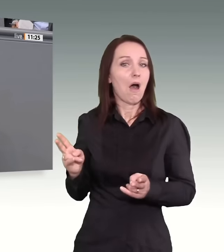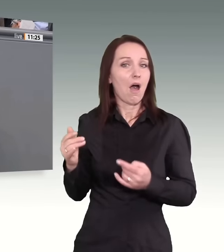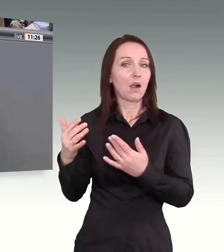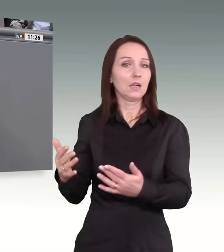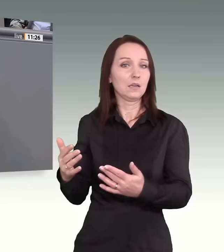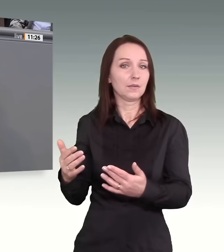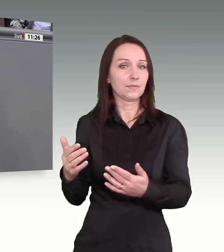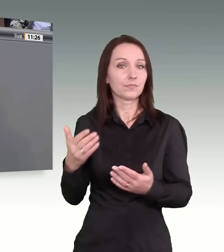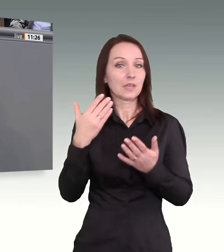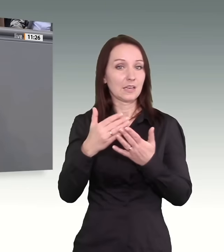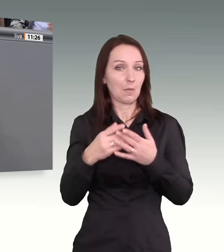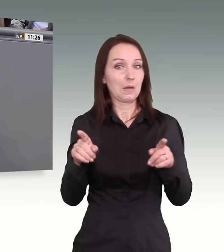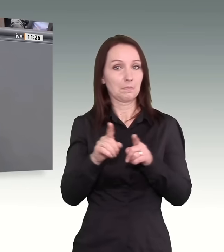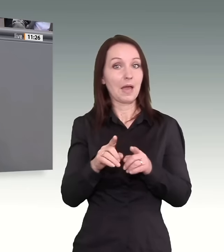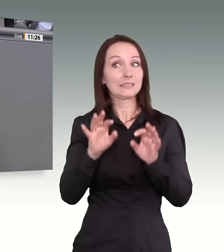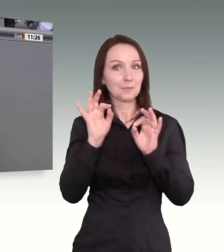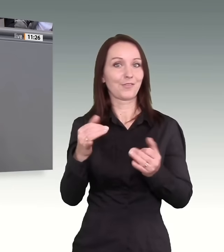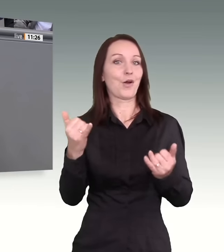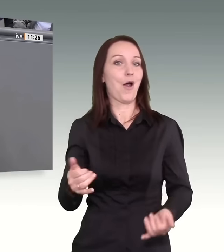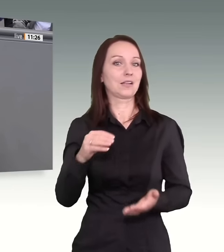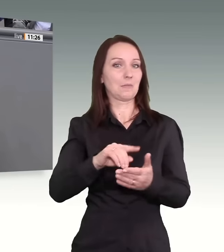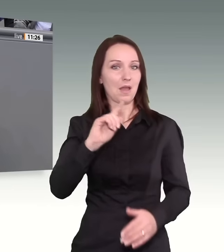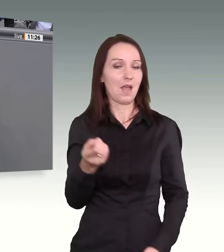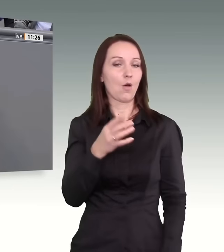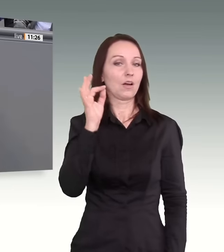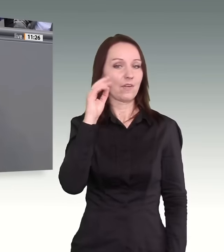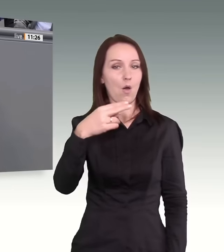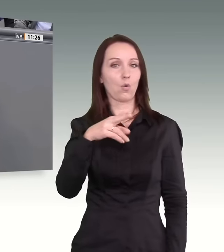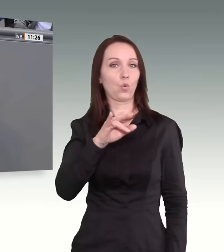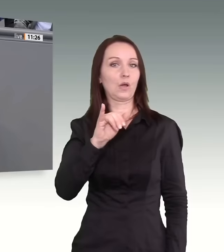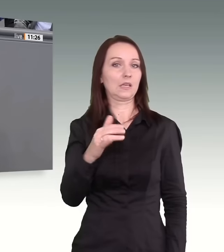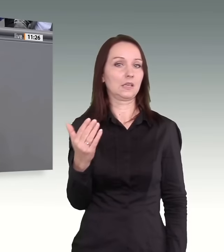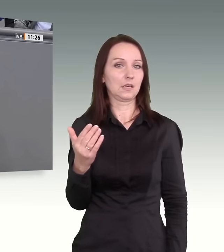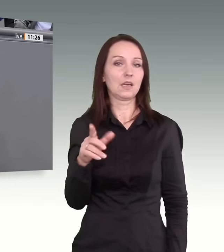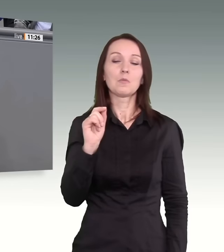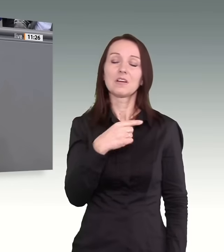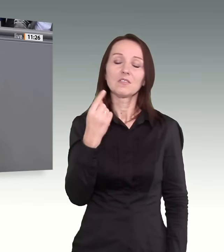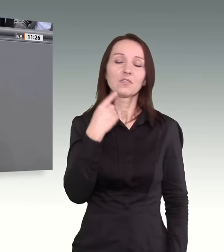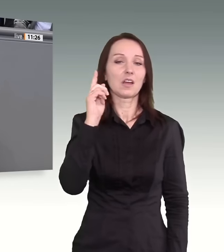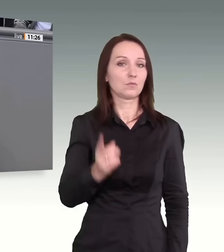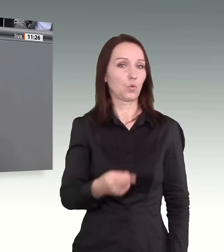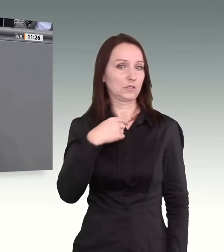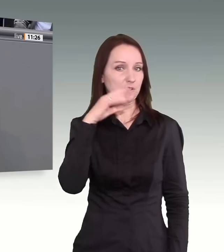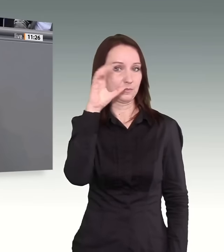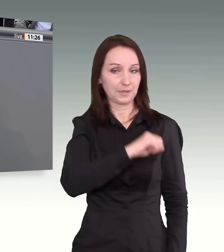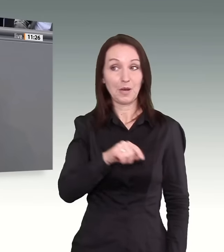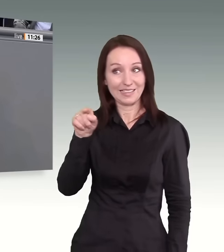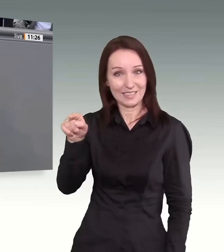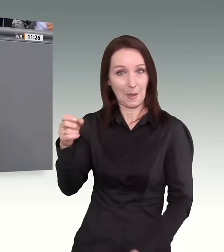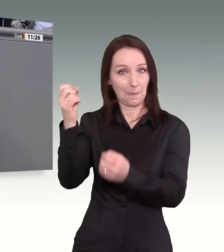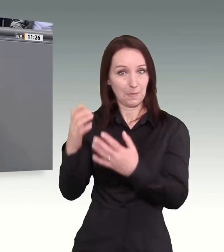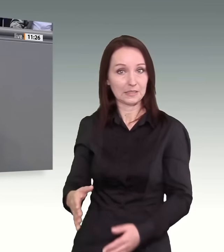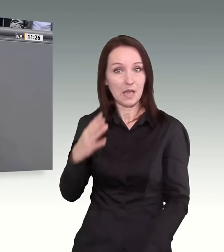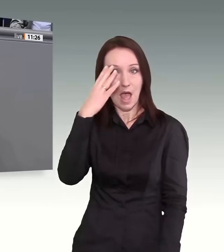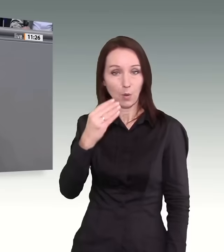konsequenterweise heute Frau Huer hier aufgetreten ist. Also, wir müssen begreifen, das sind nicht die Ausnahmefälle. Die